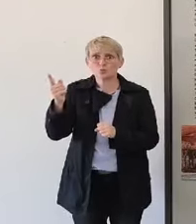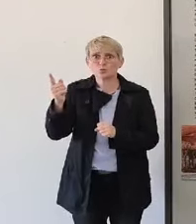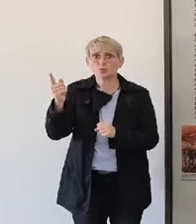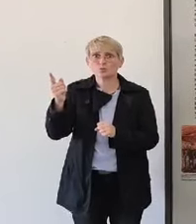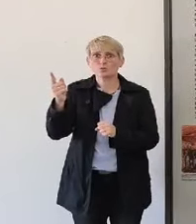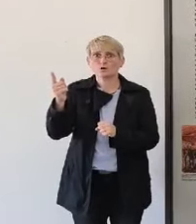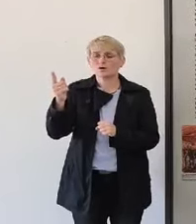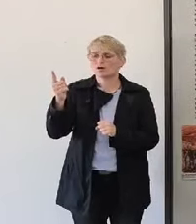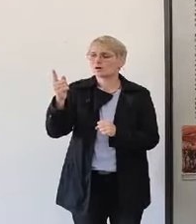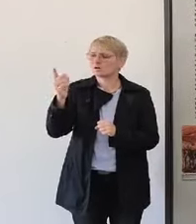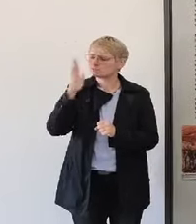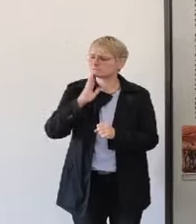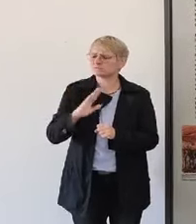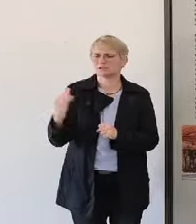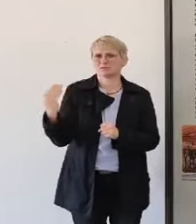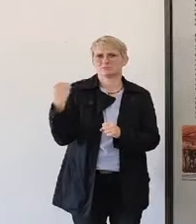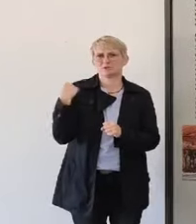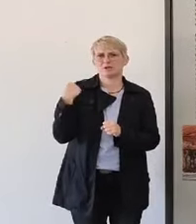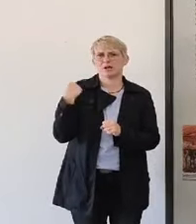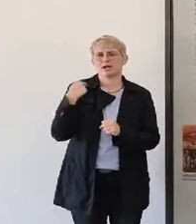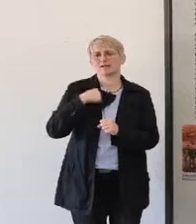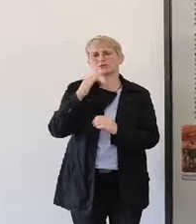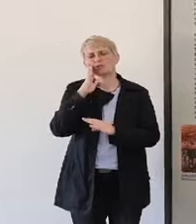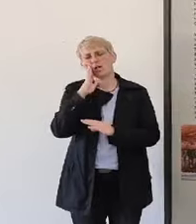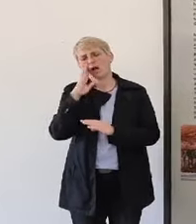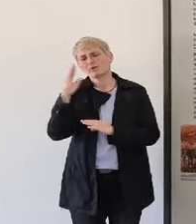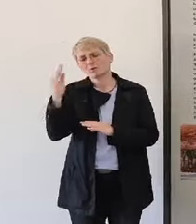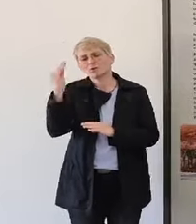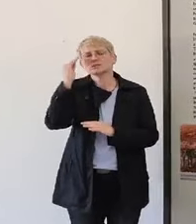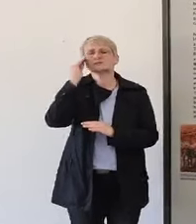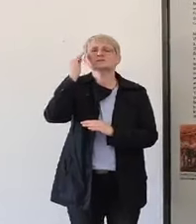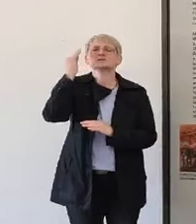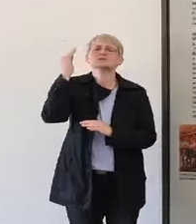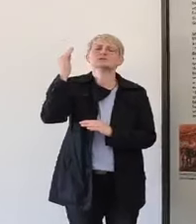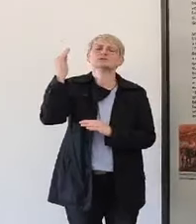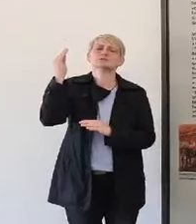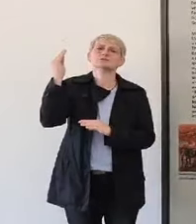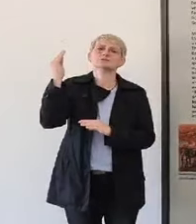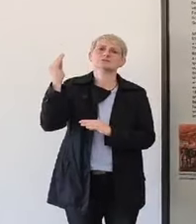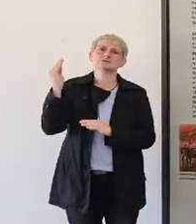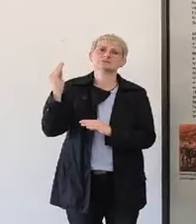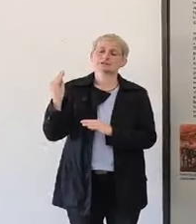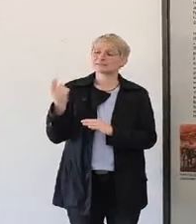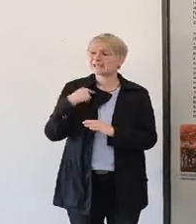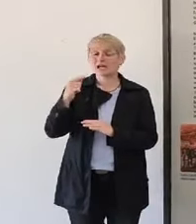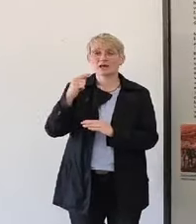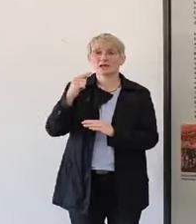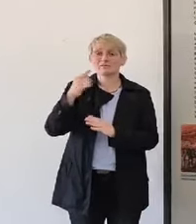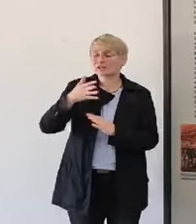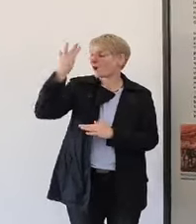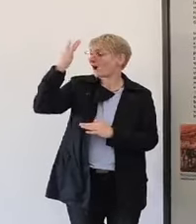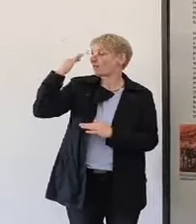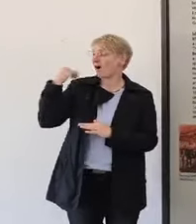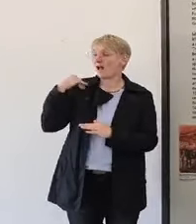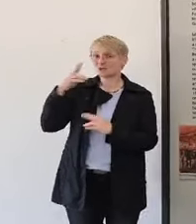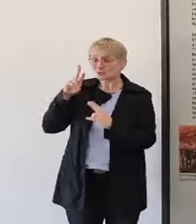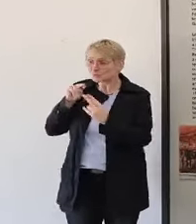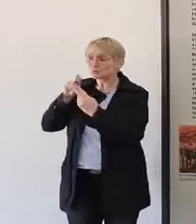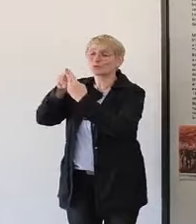im Schlaf. Leicht und flüchtig. Dass es mir nicht in den Sinn kommt, den Kuss zu erwidern, wie damals, als du über mich